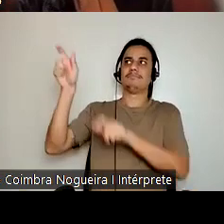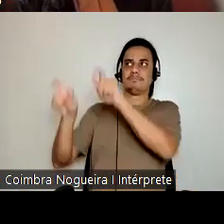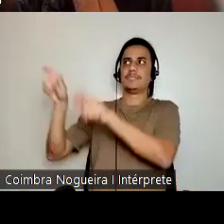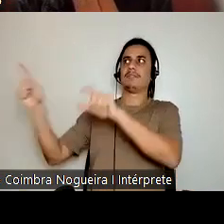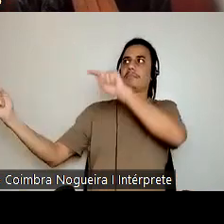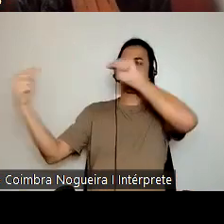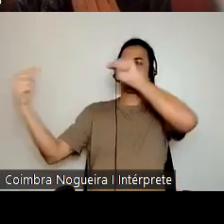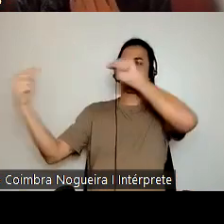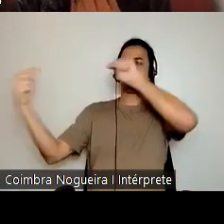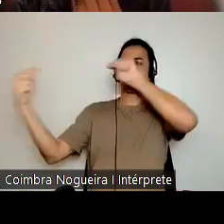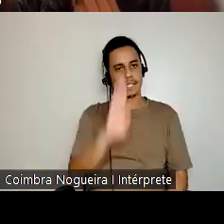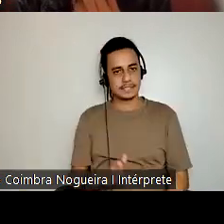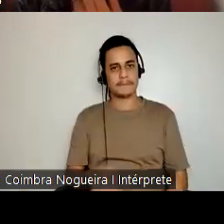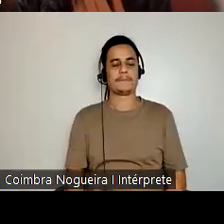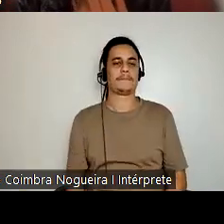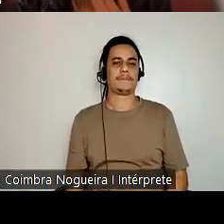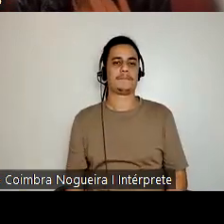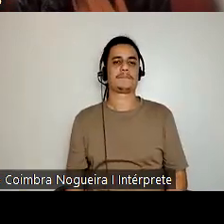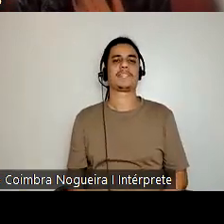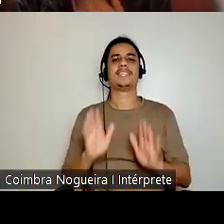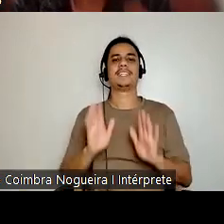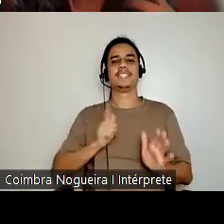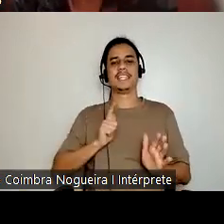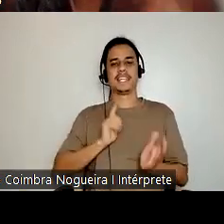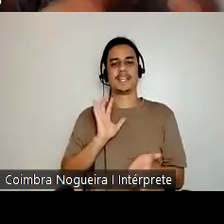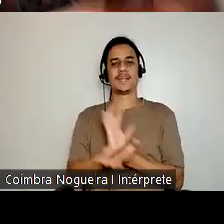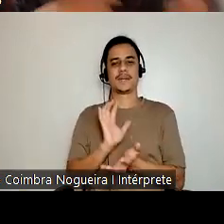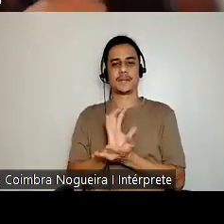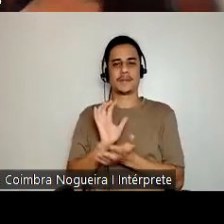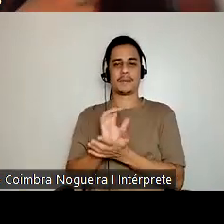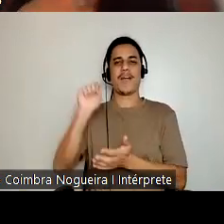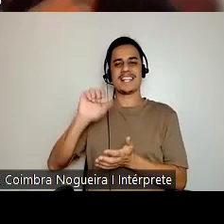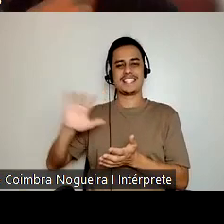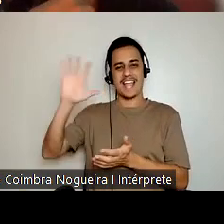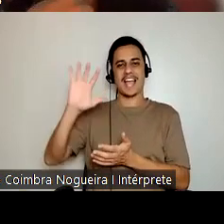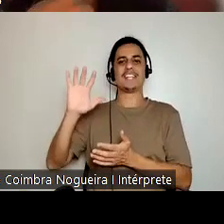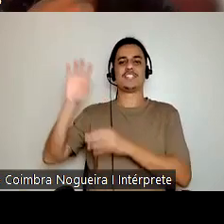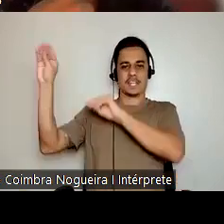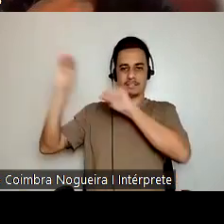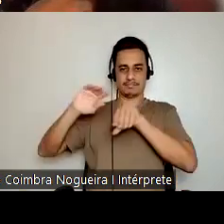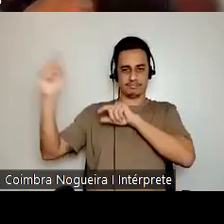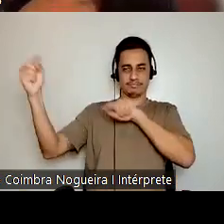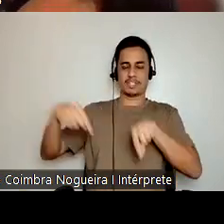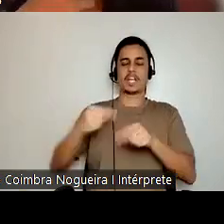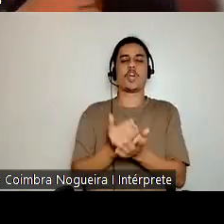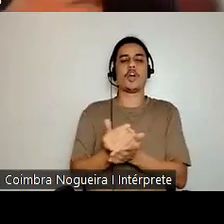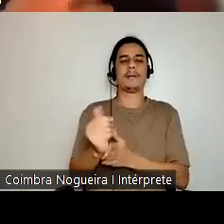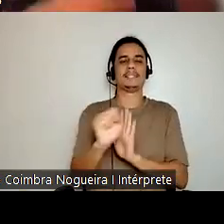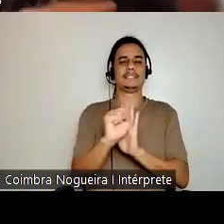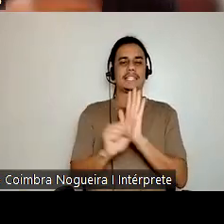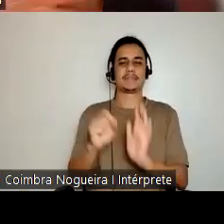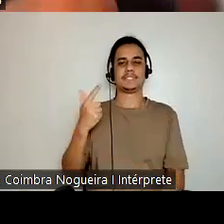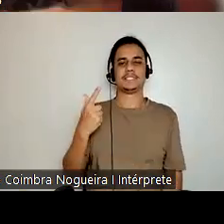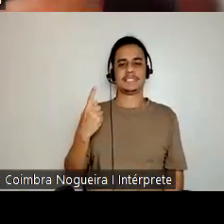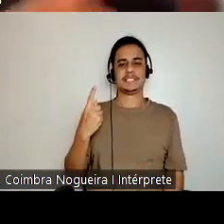A imigração de asiáticos começa a ser negociada no final do século XIX, quando já